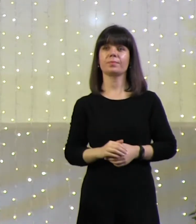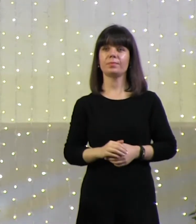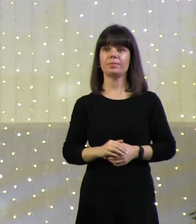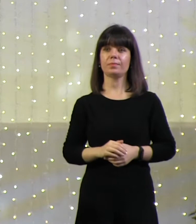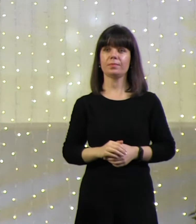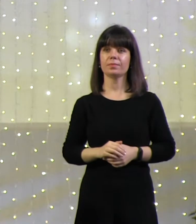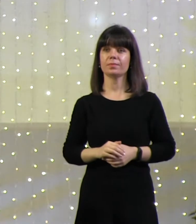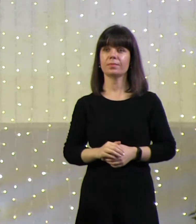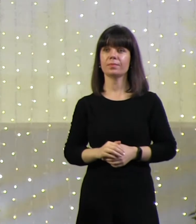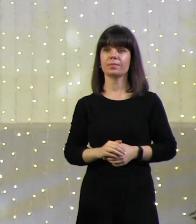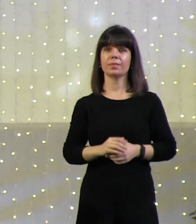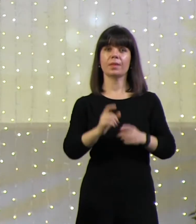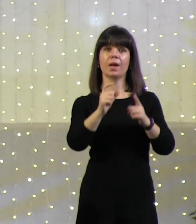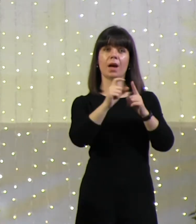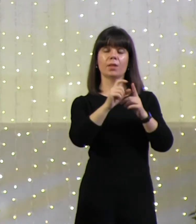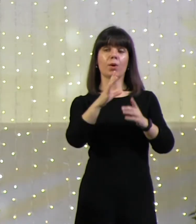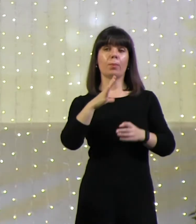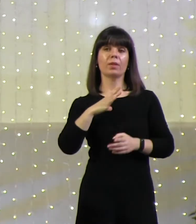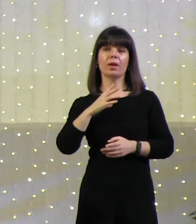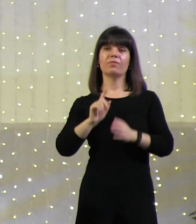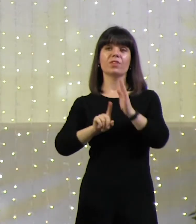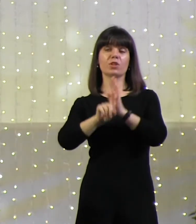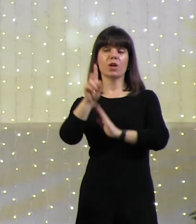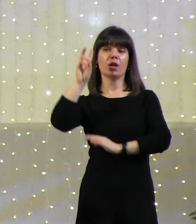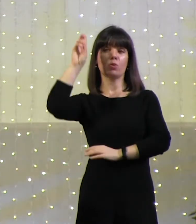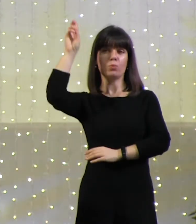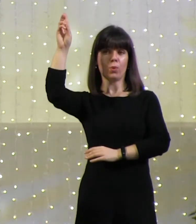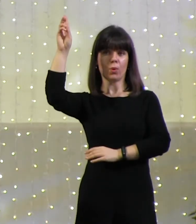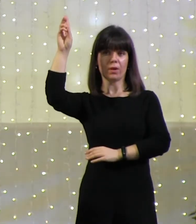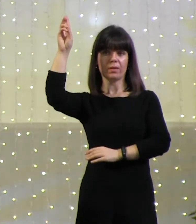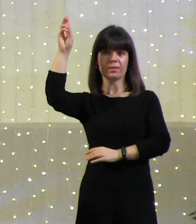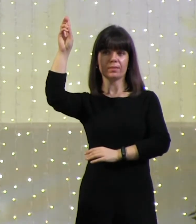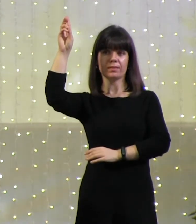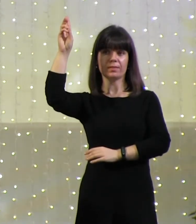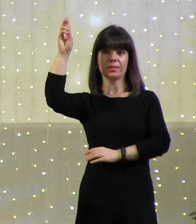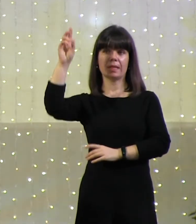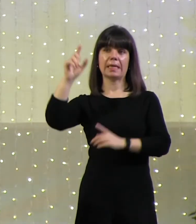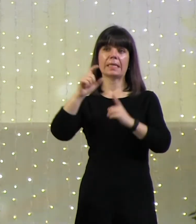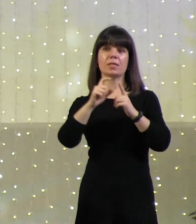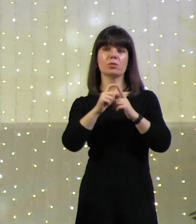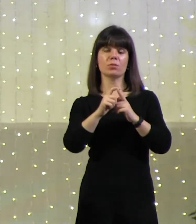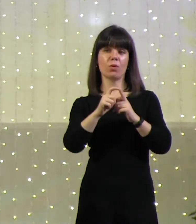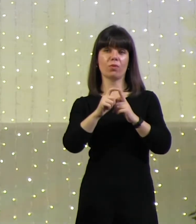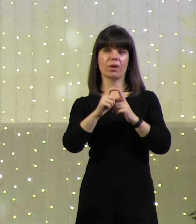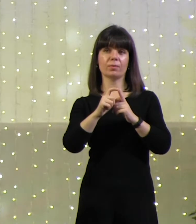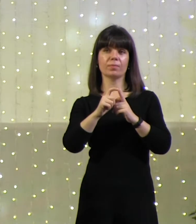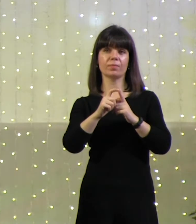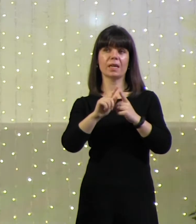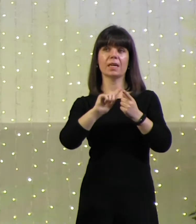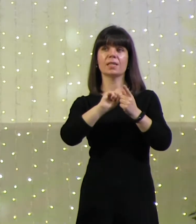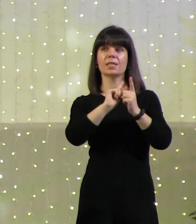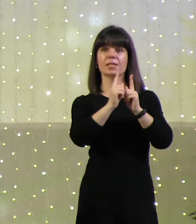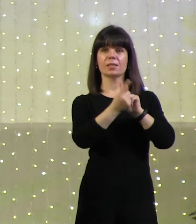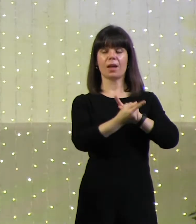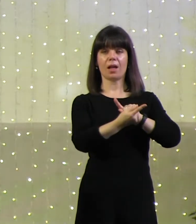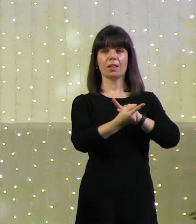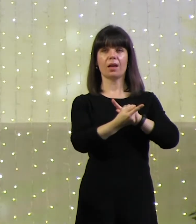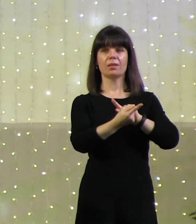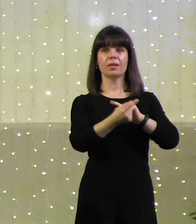Оно было в начале у Бога. И Слово стало